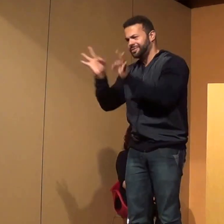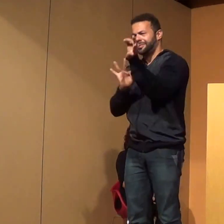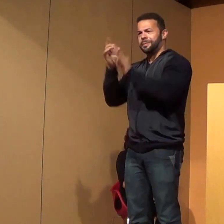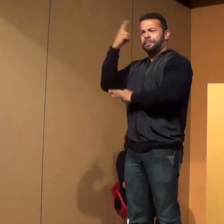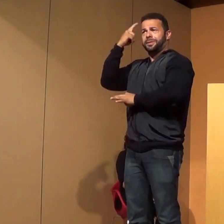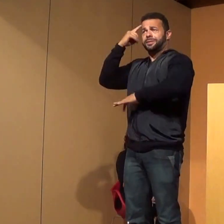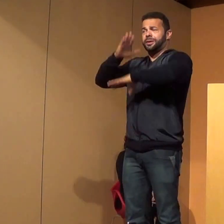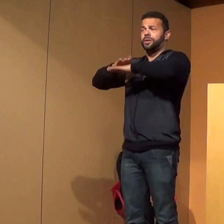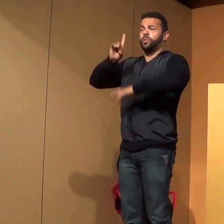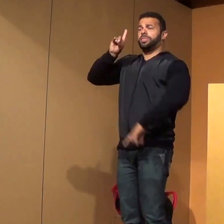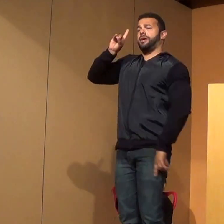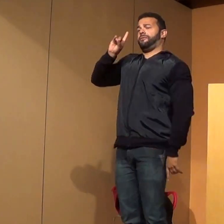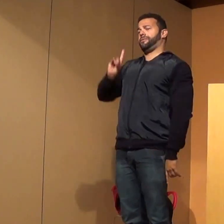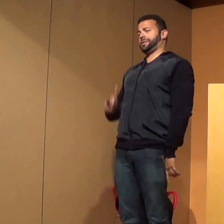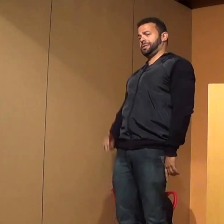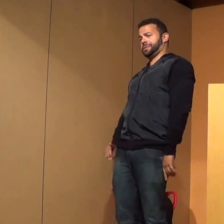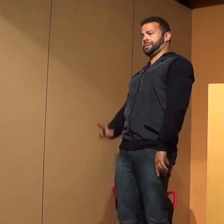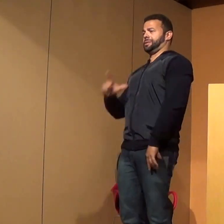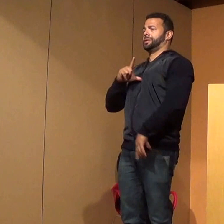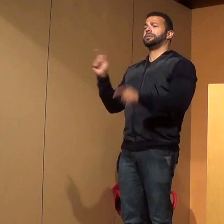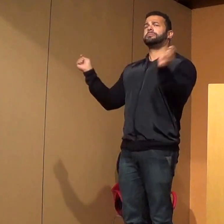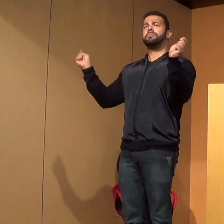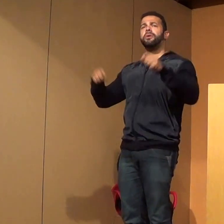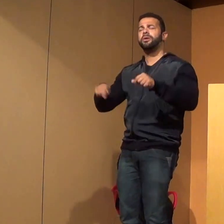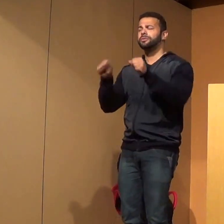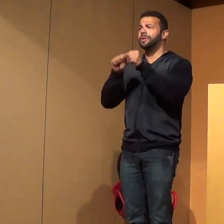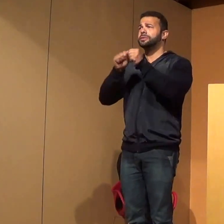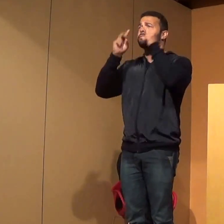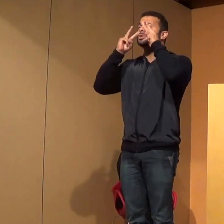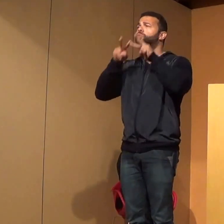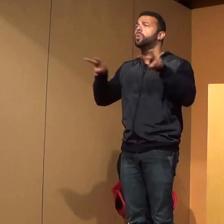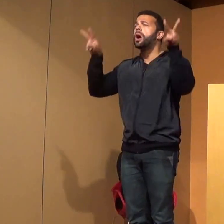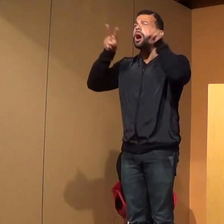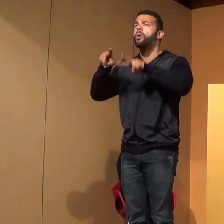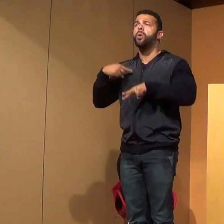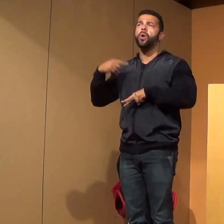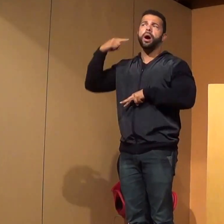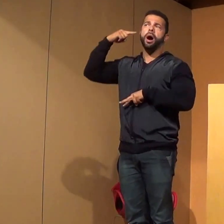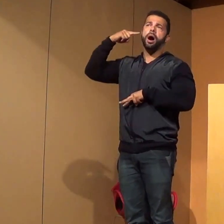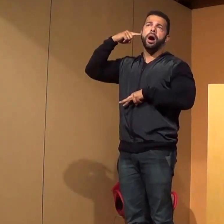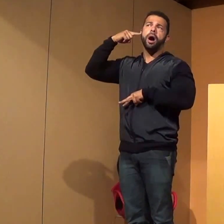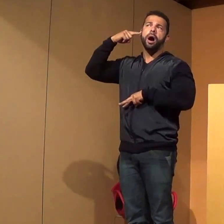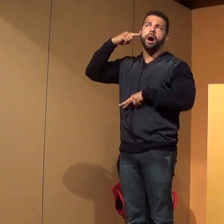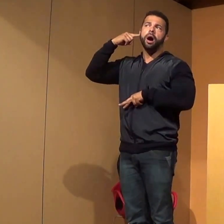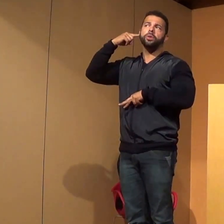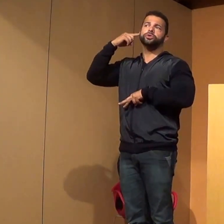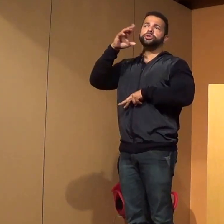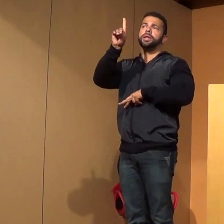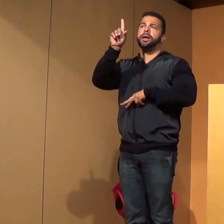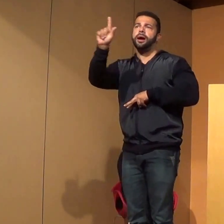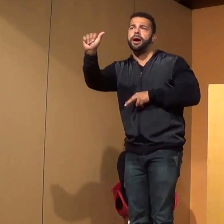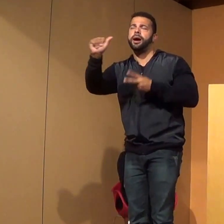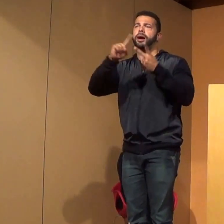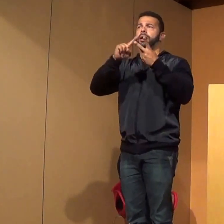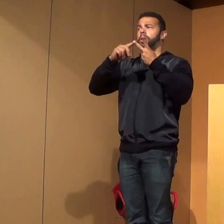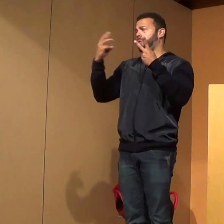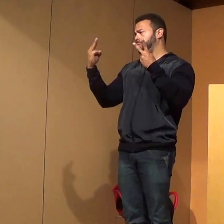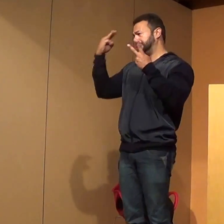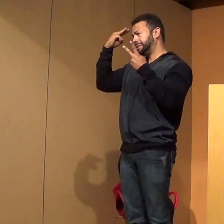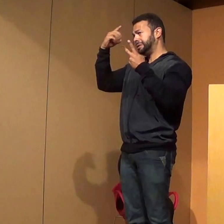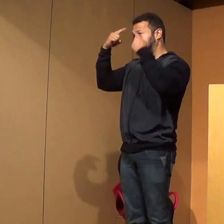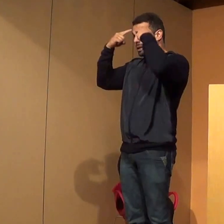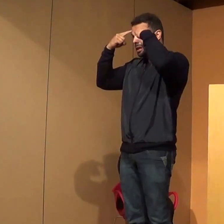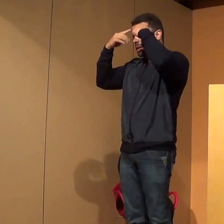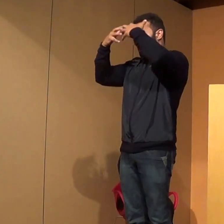nas deficiências, né? O que pode ser feito com a deficiência visual, auditiva, a intelectual, né? Tem